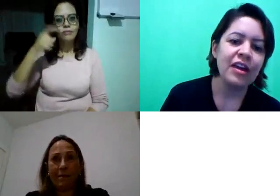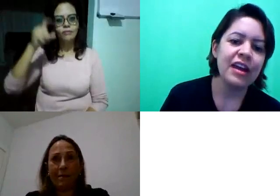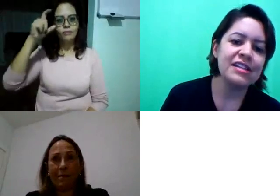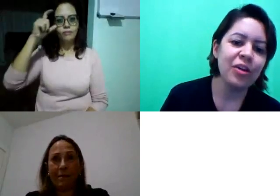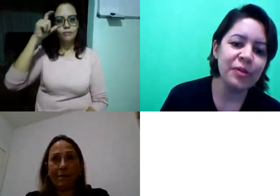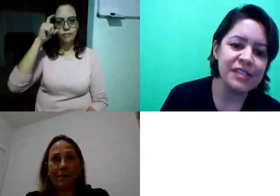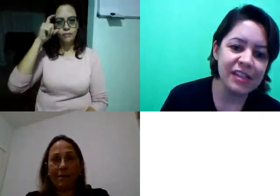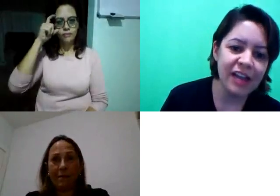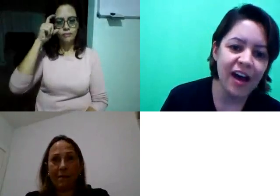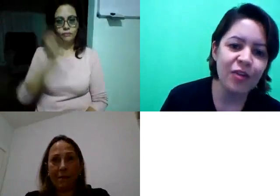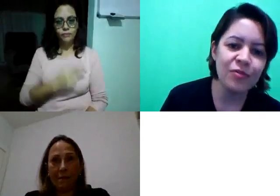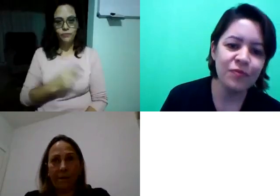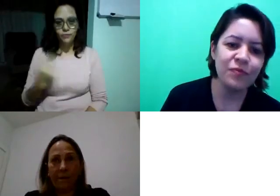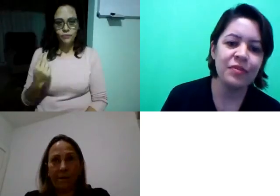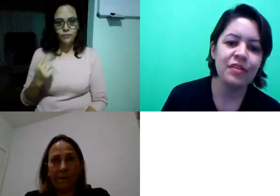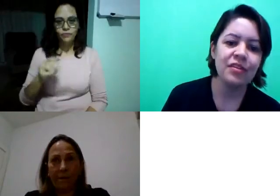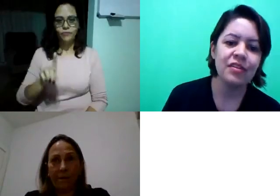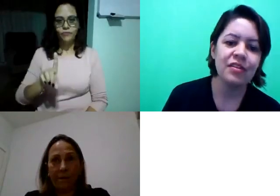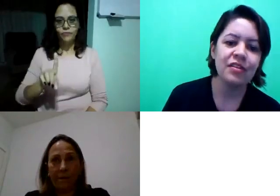Este é o meu sinal.